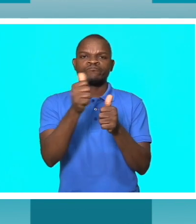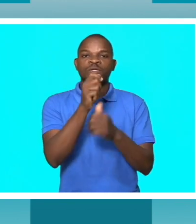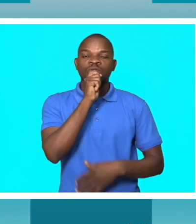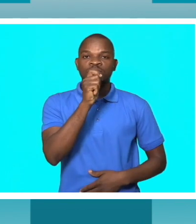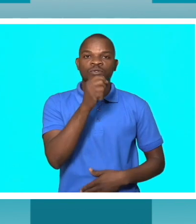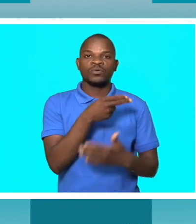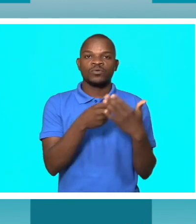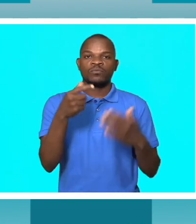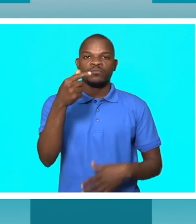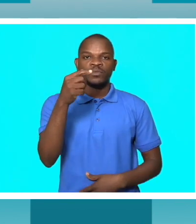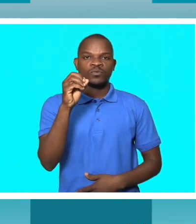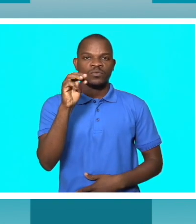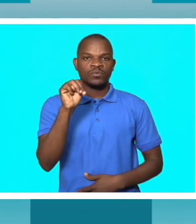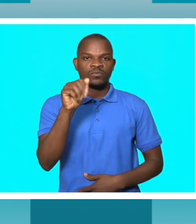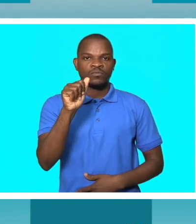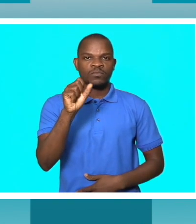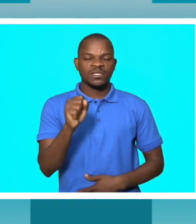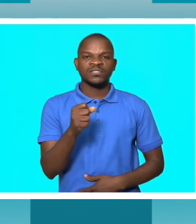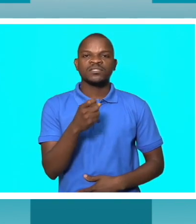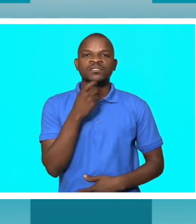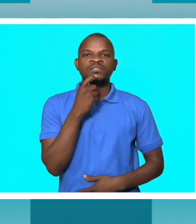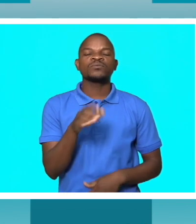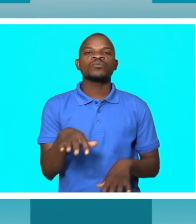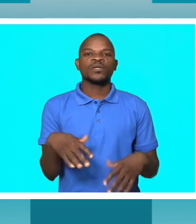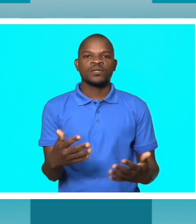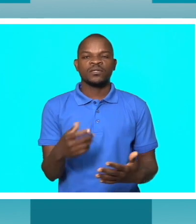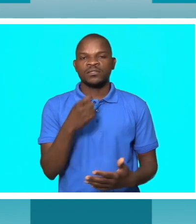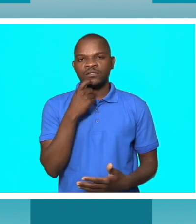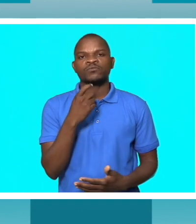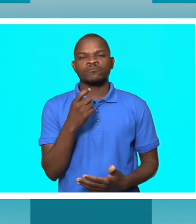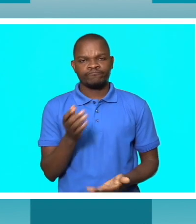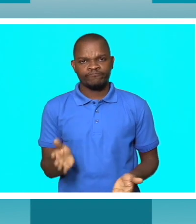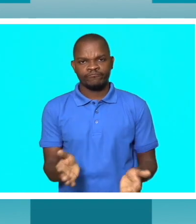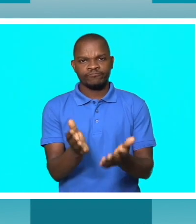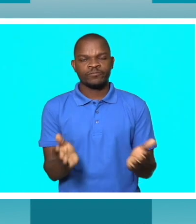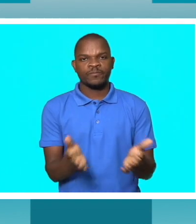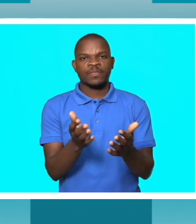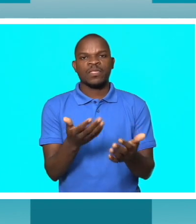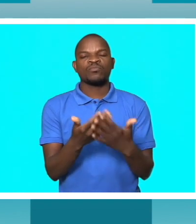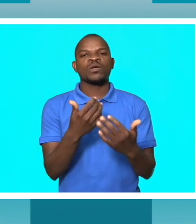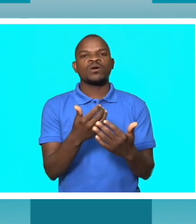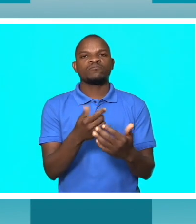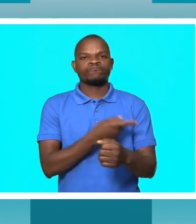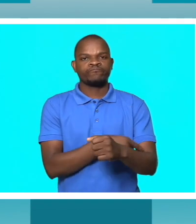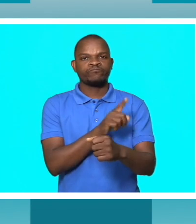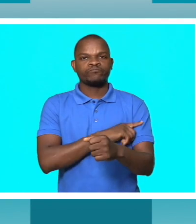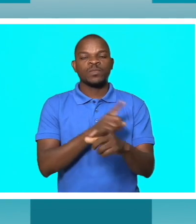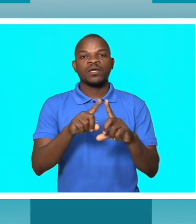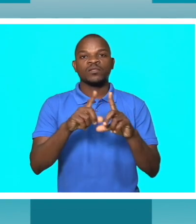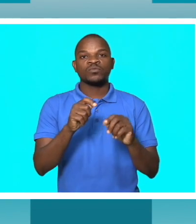o esforço de Rafael Bata durante o curso de jornalismo naquela instituição, e promete torná